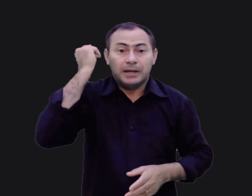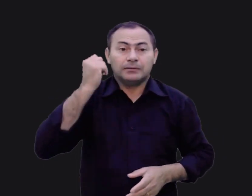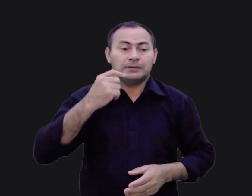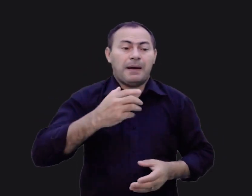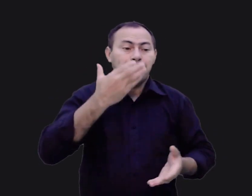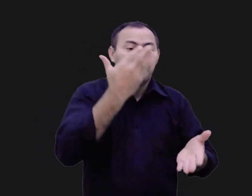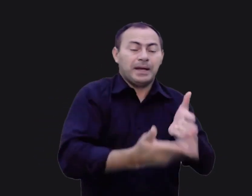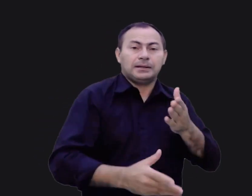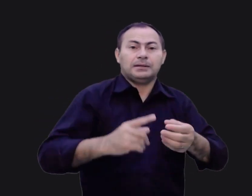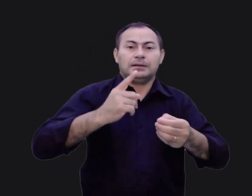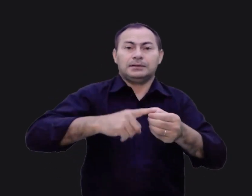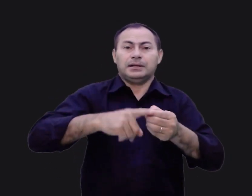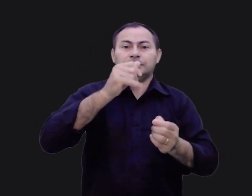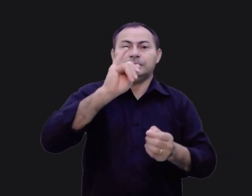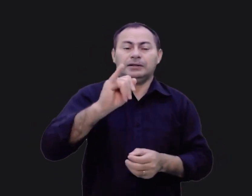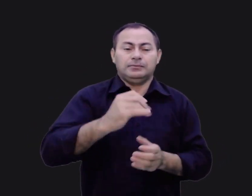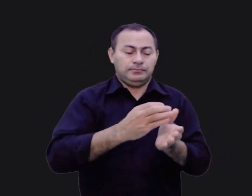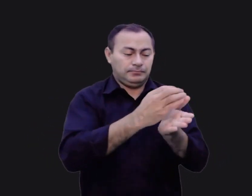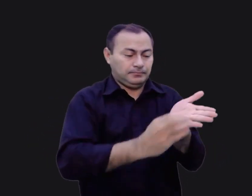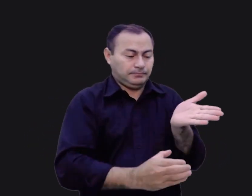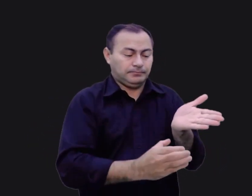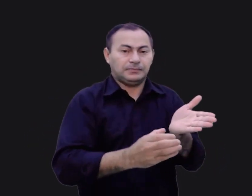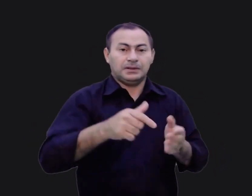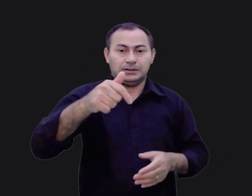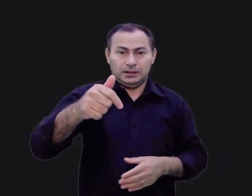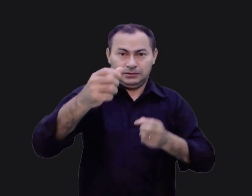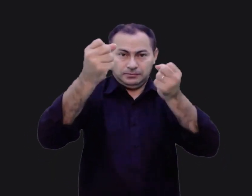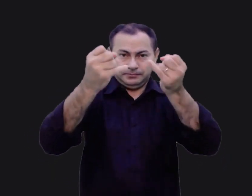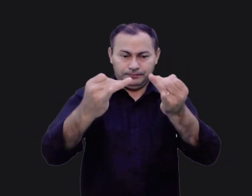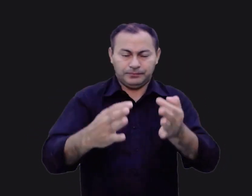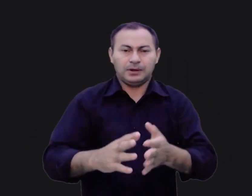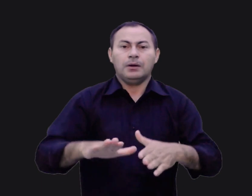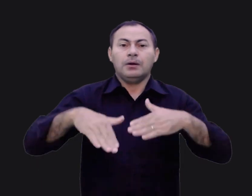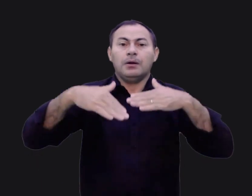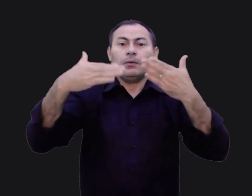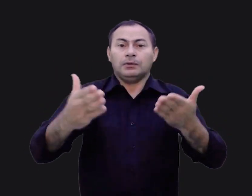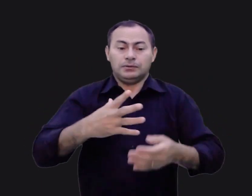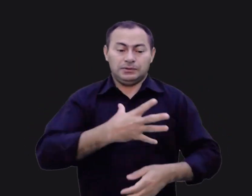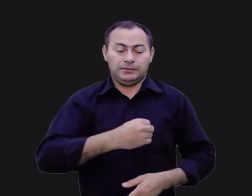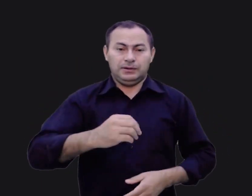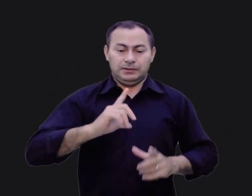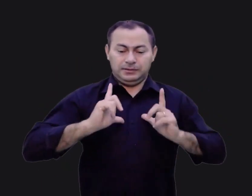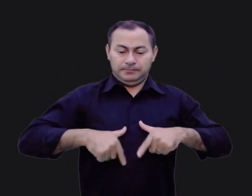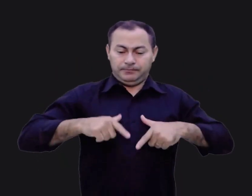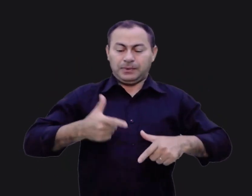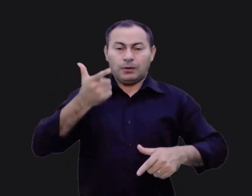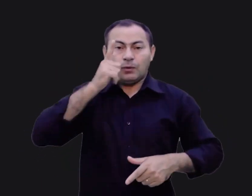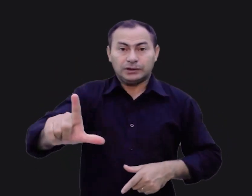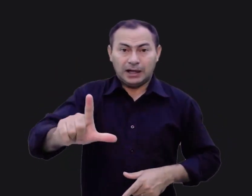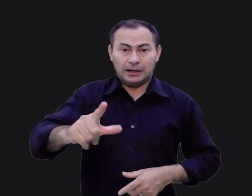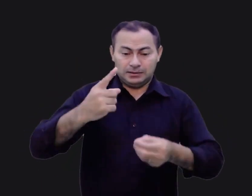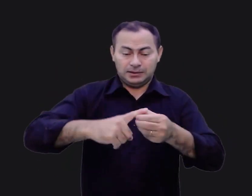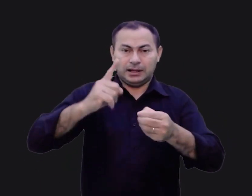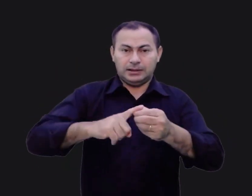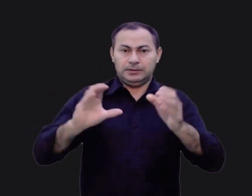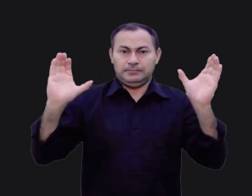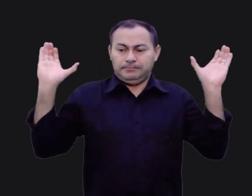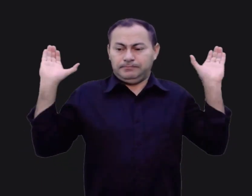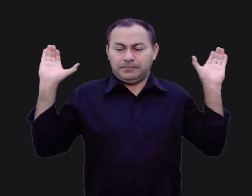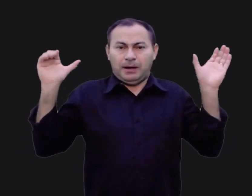Ai é explicado no capítulo 7. Quando os filhos de Israel conquistaram a cidade de Jericó, que foi a primeira cidade a ser